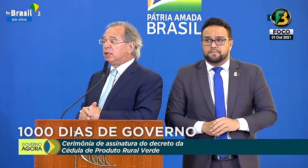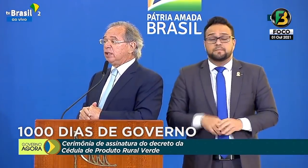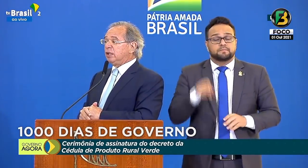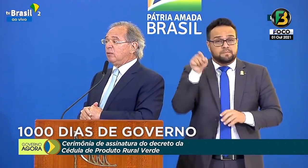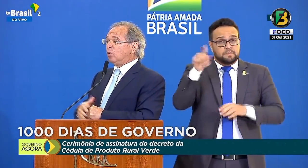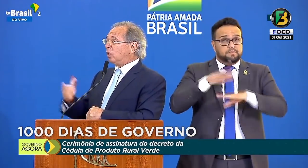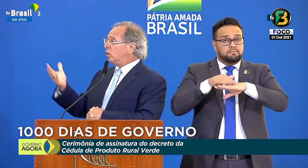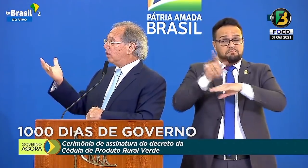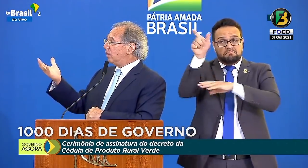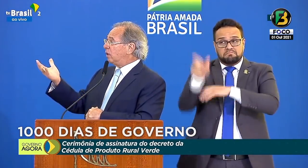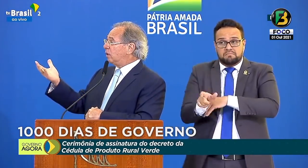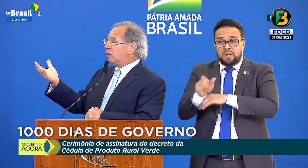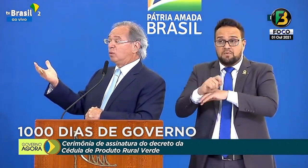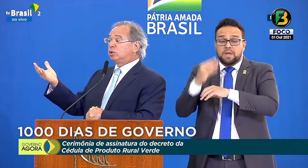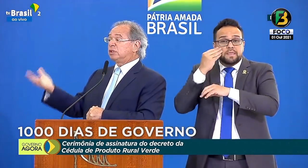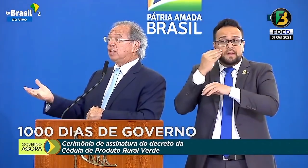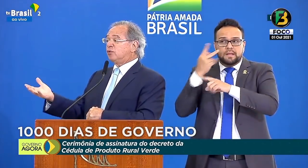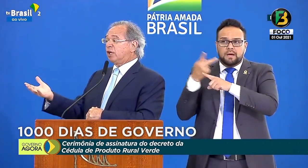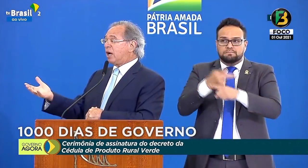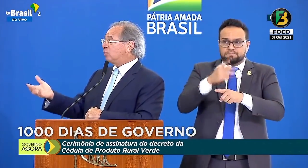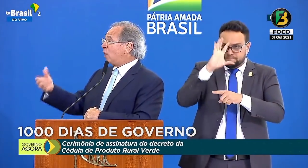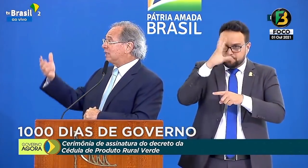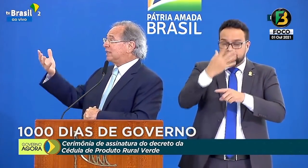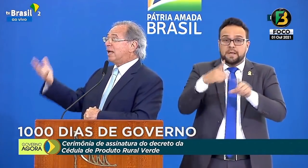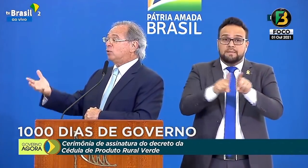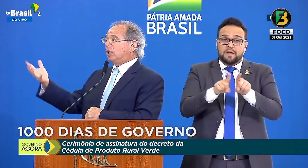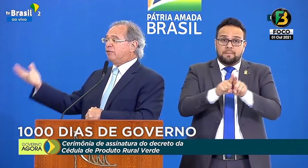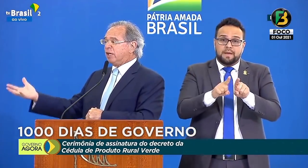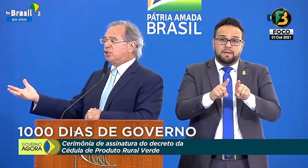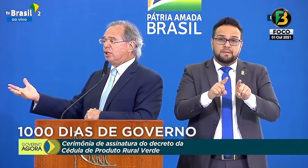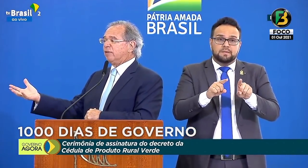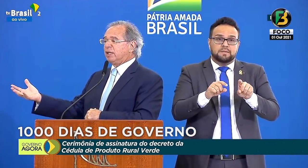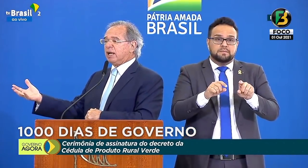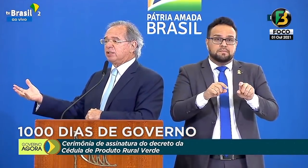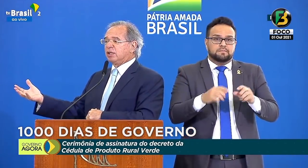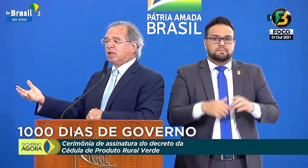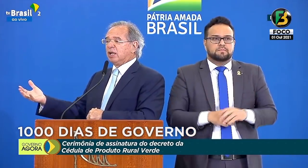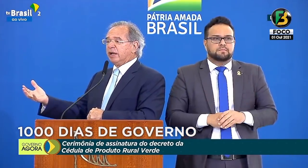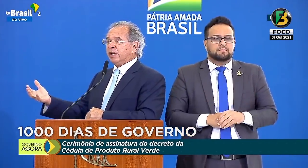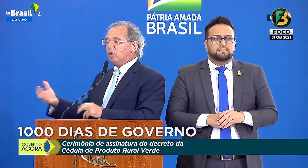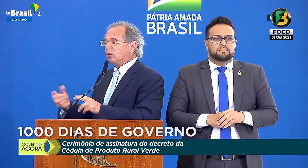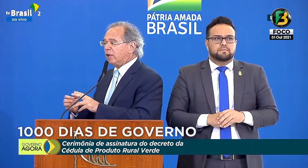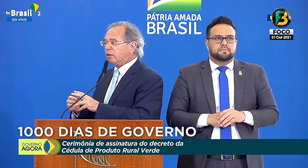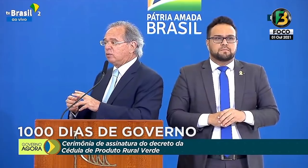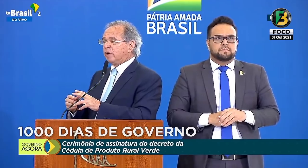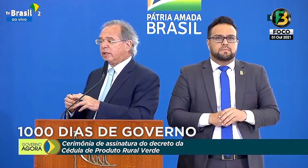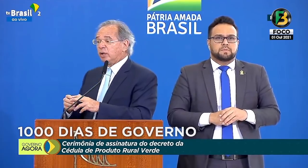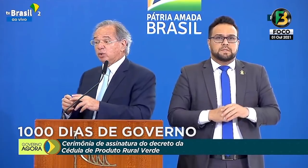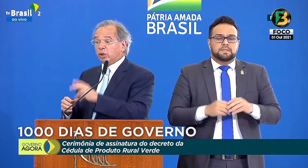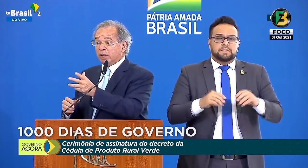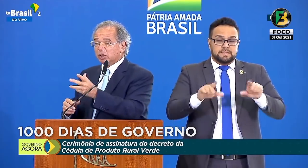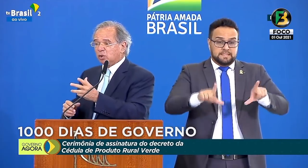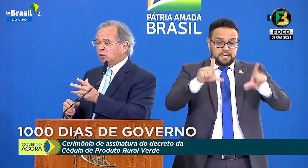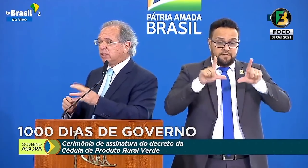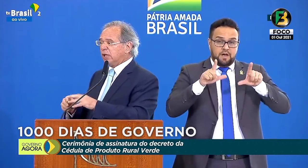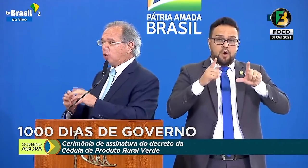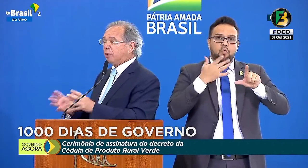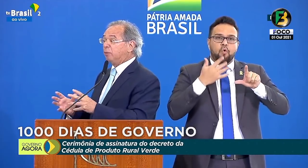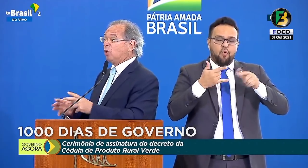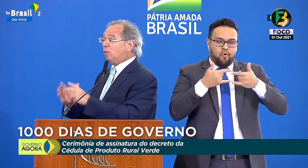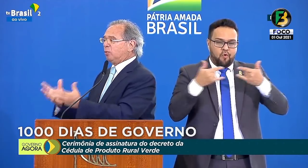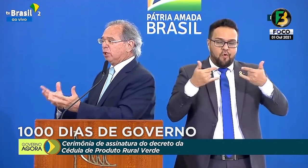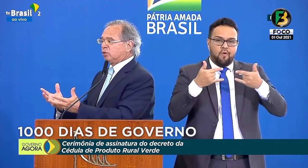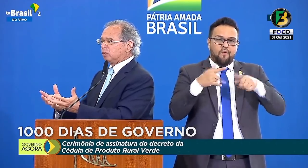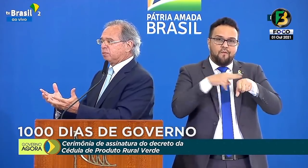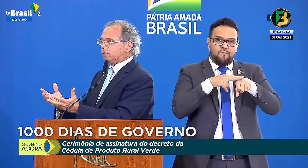e o certificado, a cédula verde, na verdade, é o teorema de Coase, ele